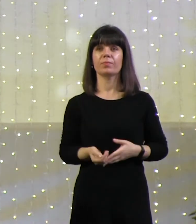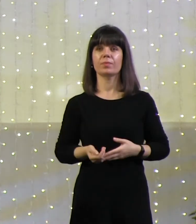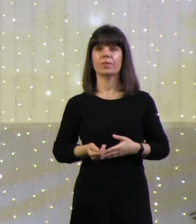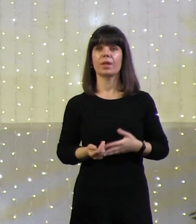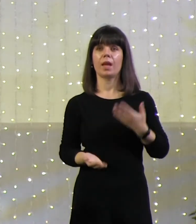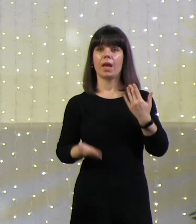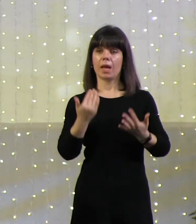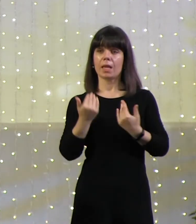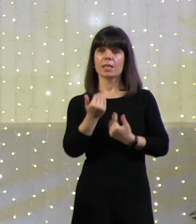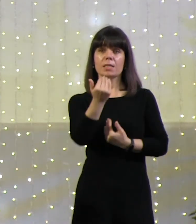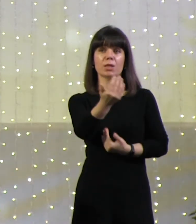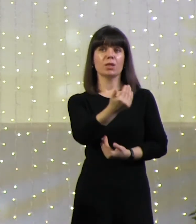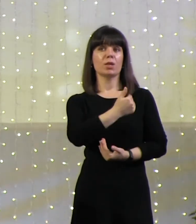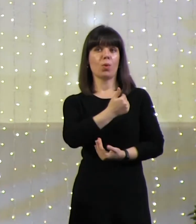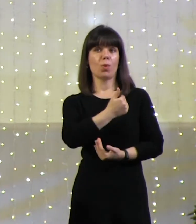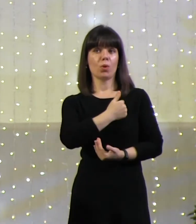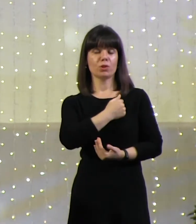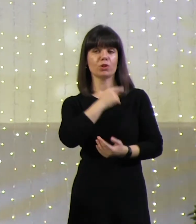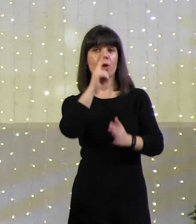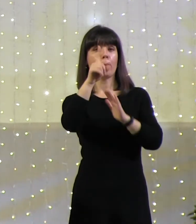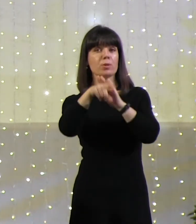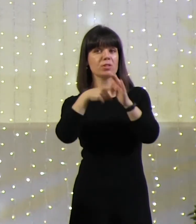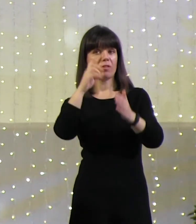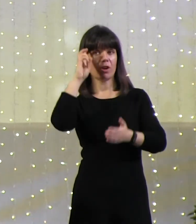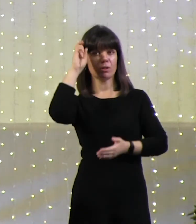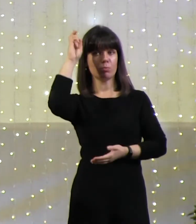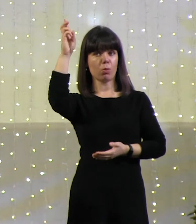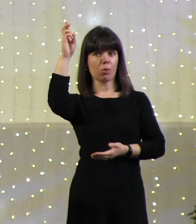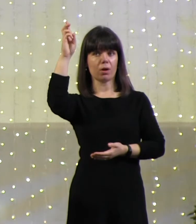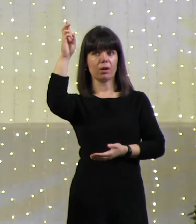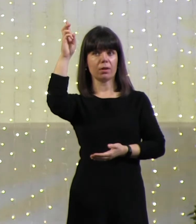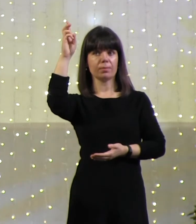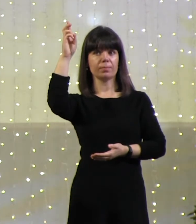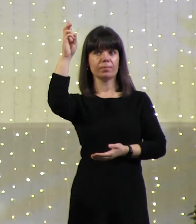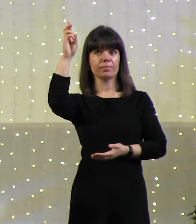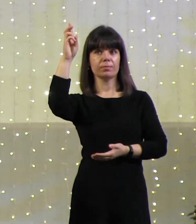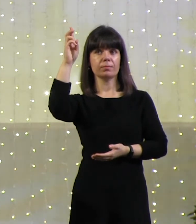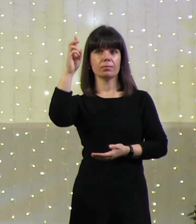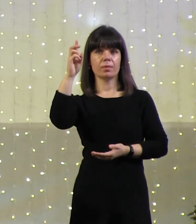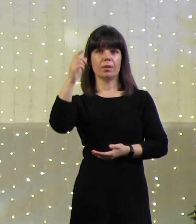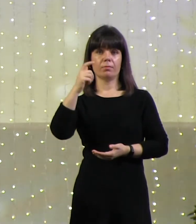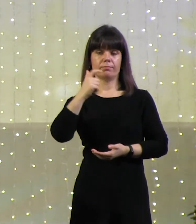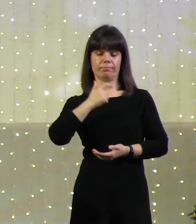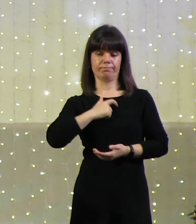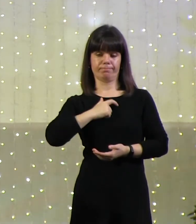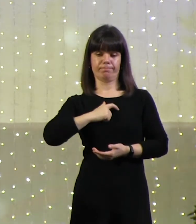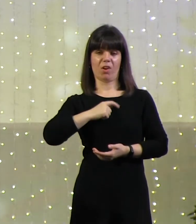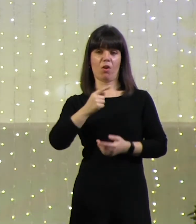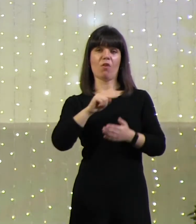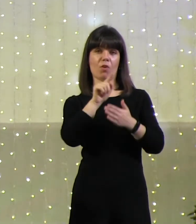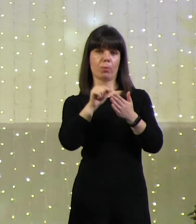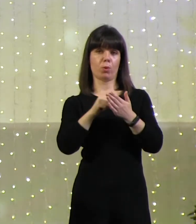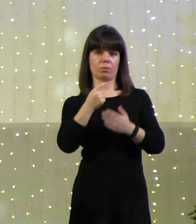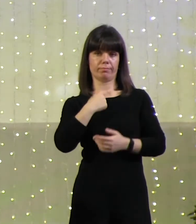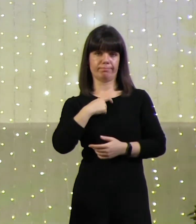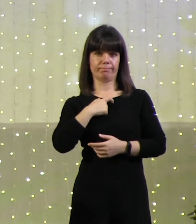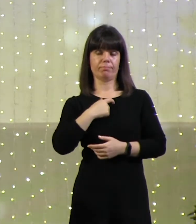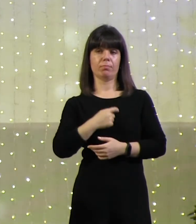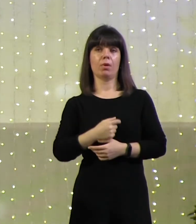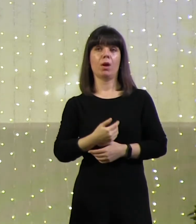Если ты хочешь познавать Бога, задайся вопросом, хочешь ли ты познавать Бога?